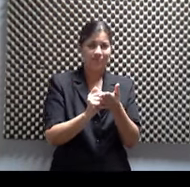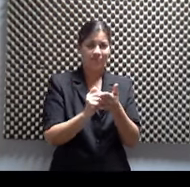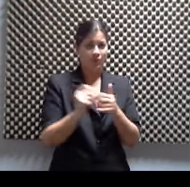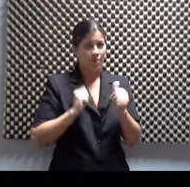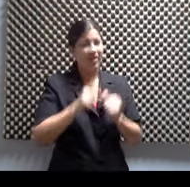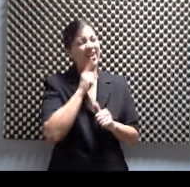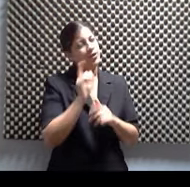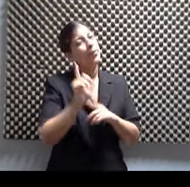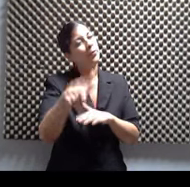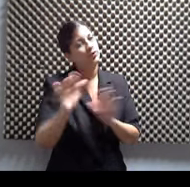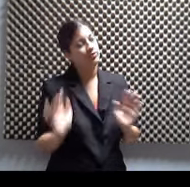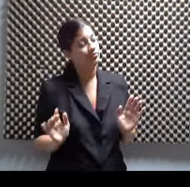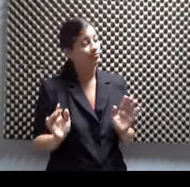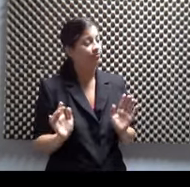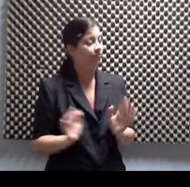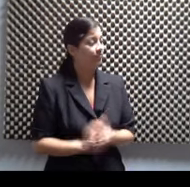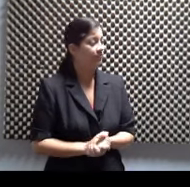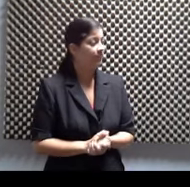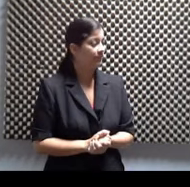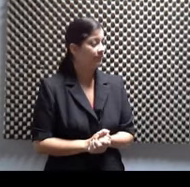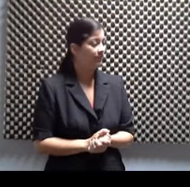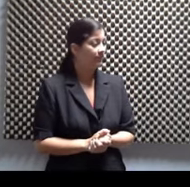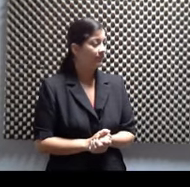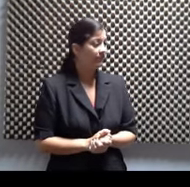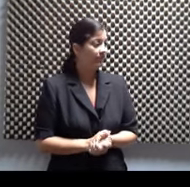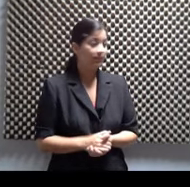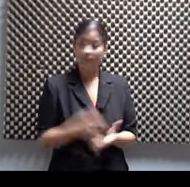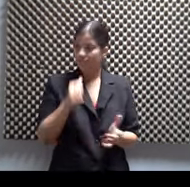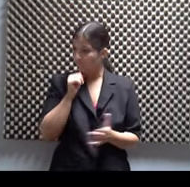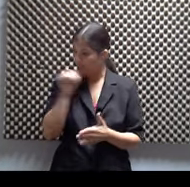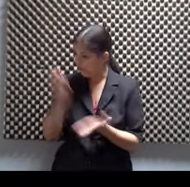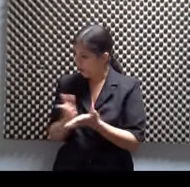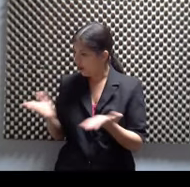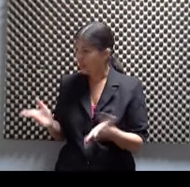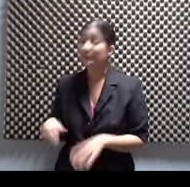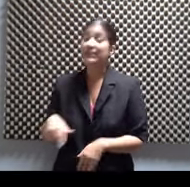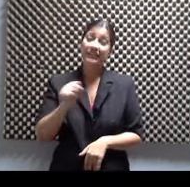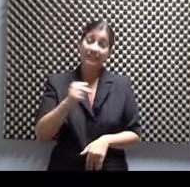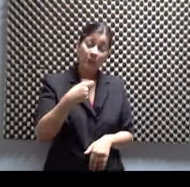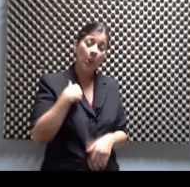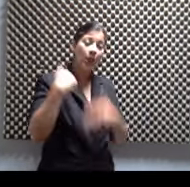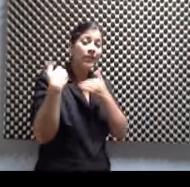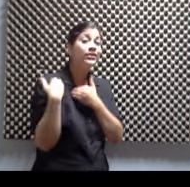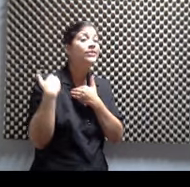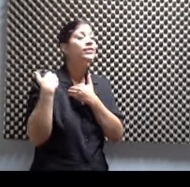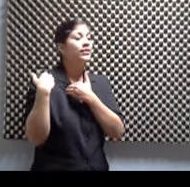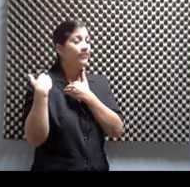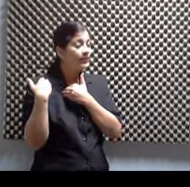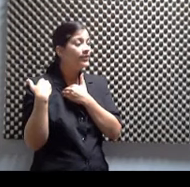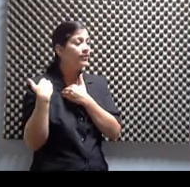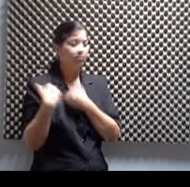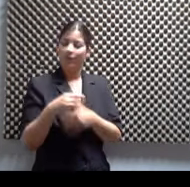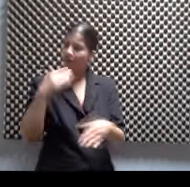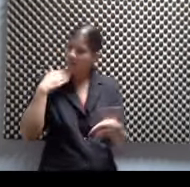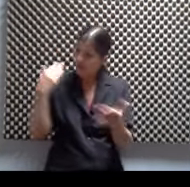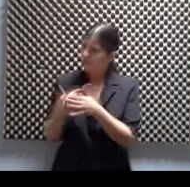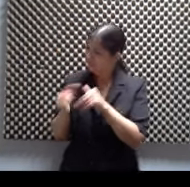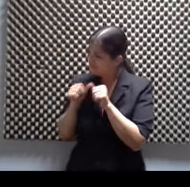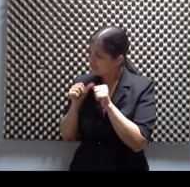próximo. Así que estoy como que cargado. Pues qué bueno, siga por ahí. Cargado y fusionado.